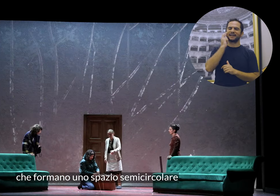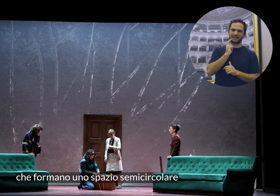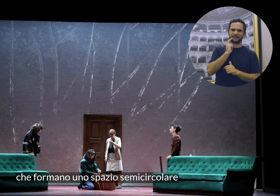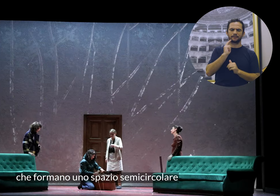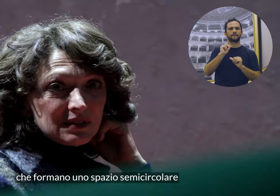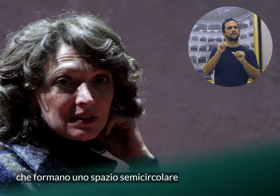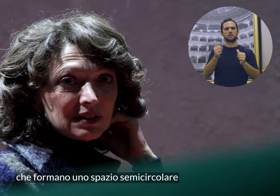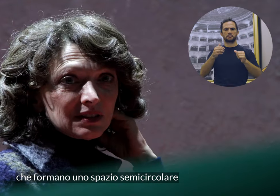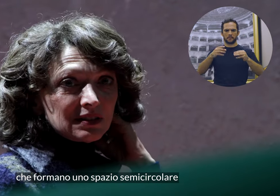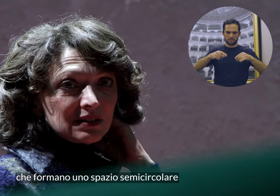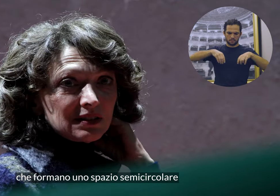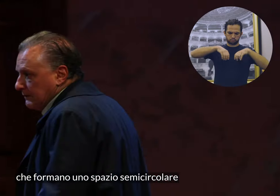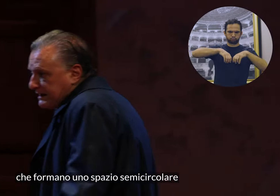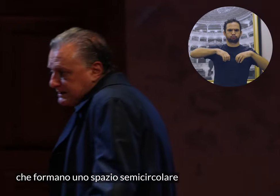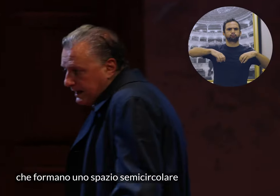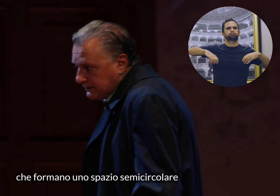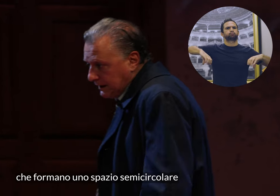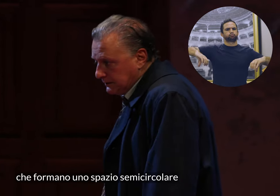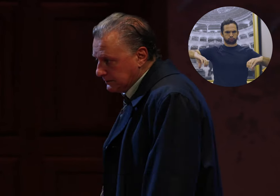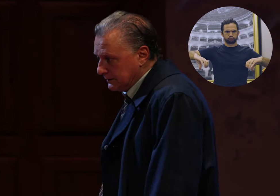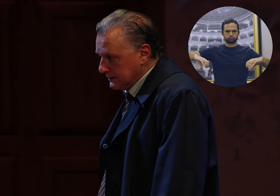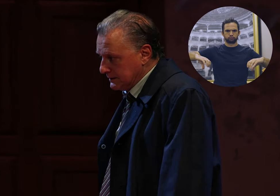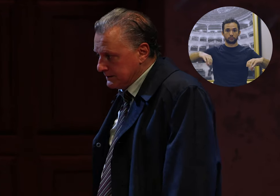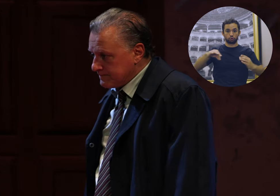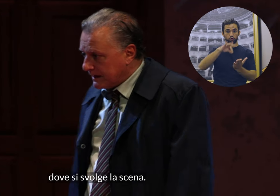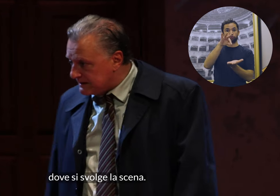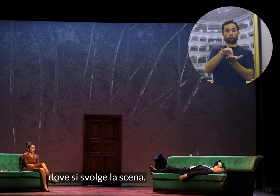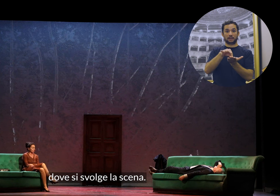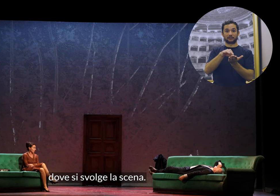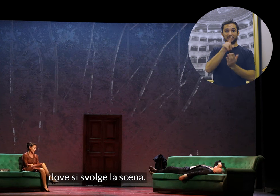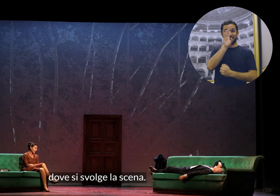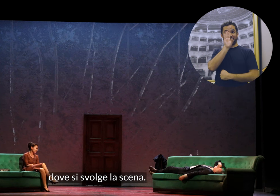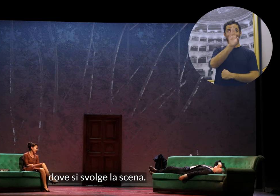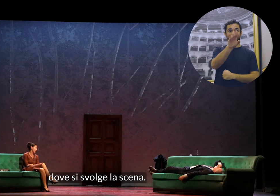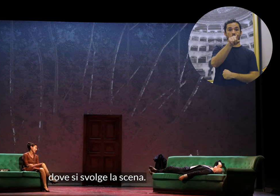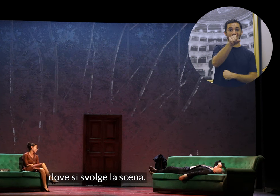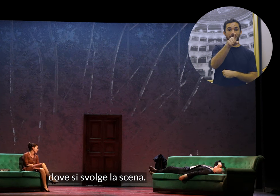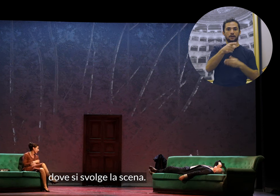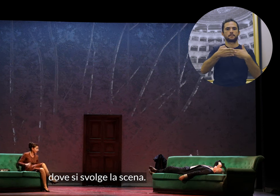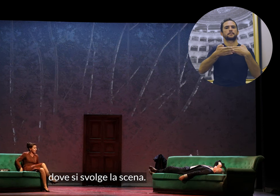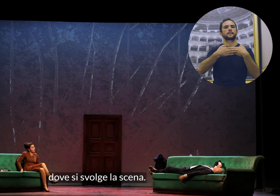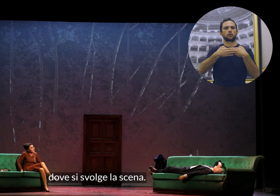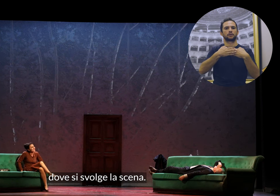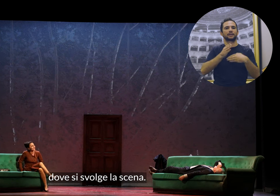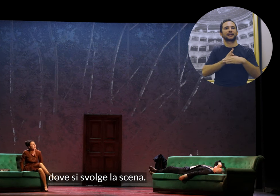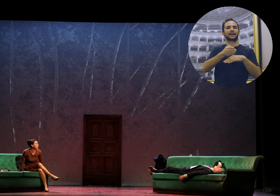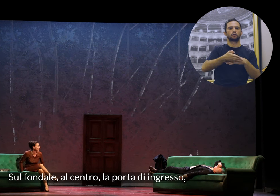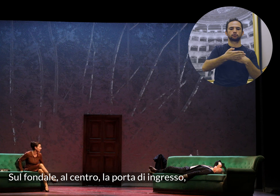formano uno spazio semicircolare dove si svolge la scena. Sul